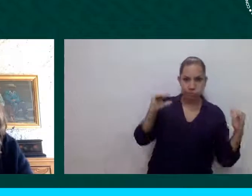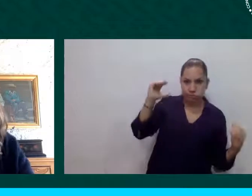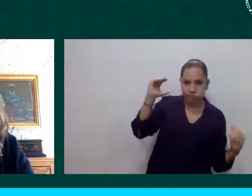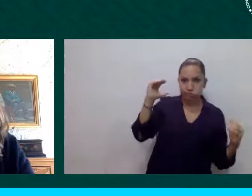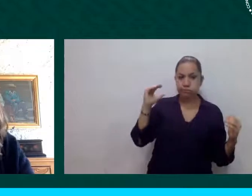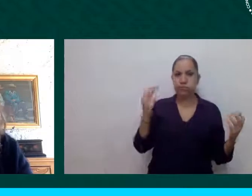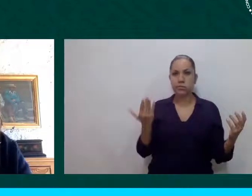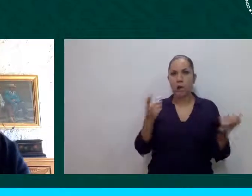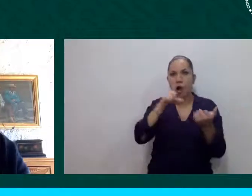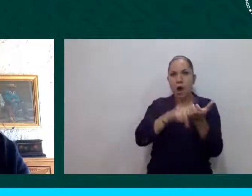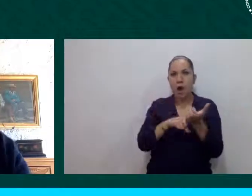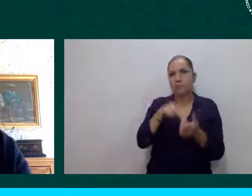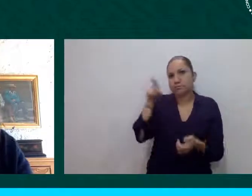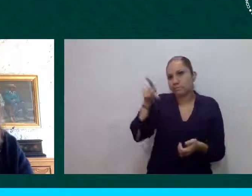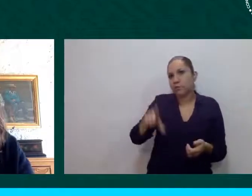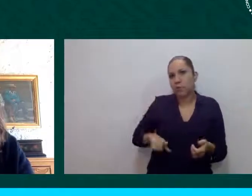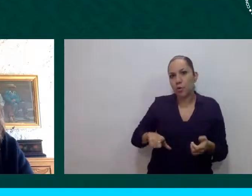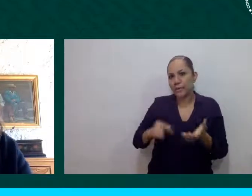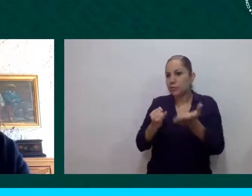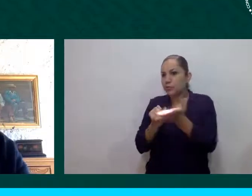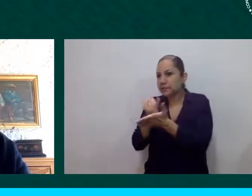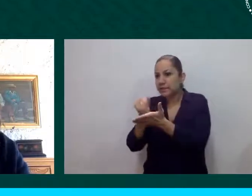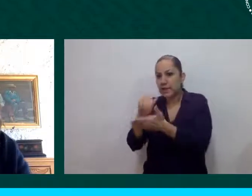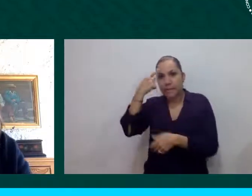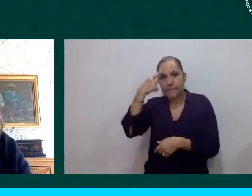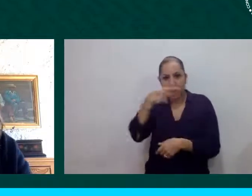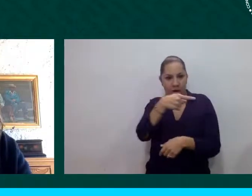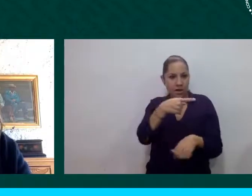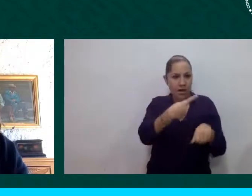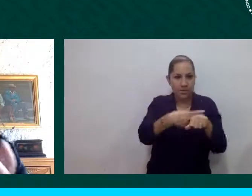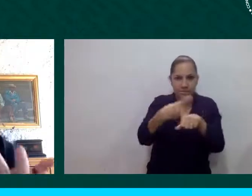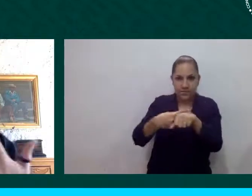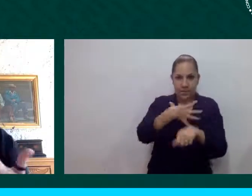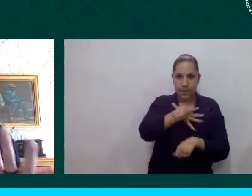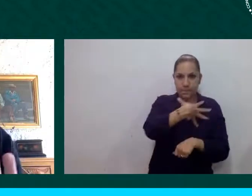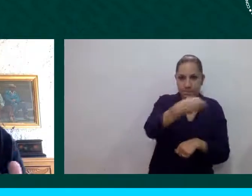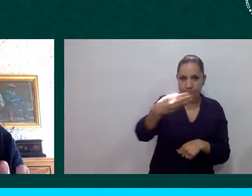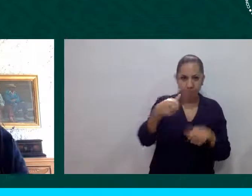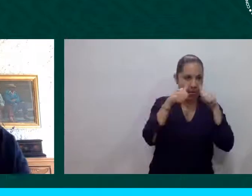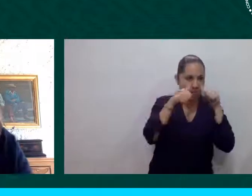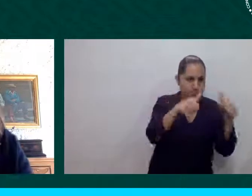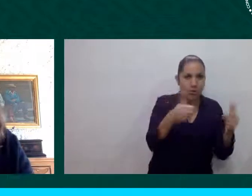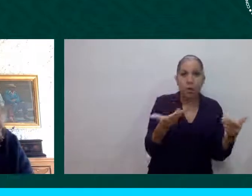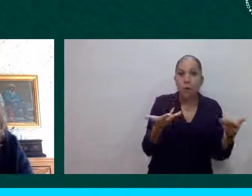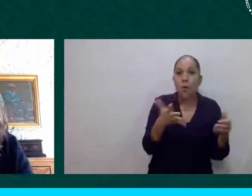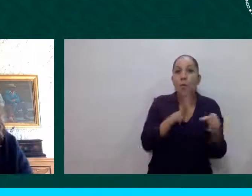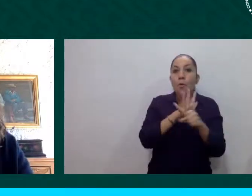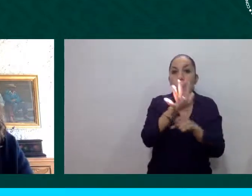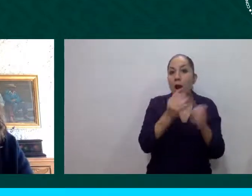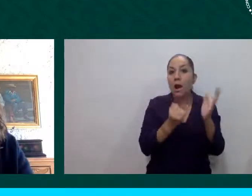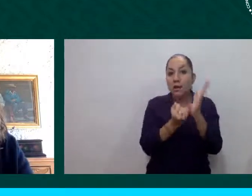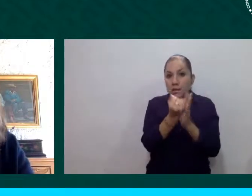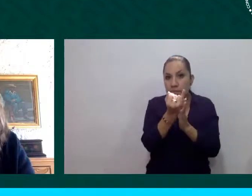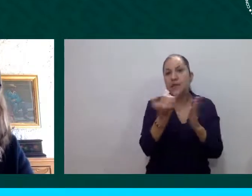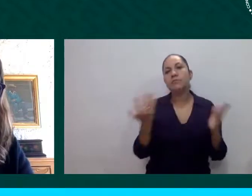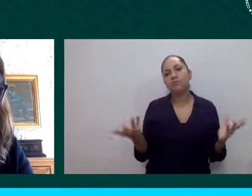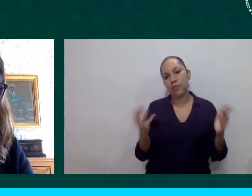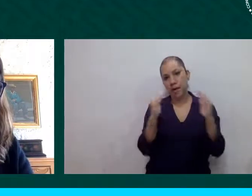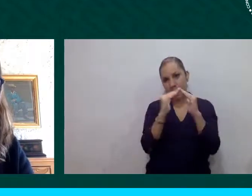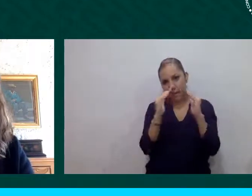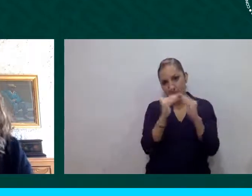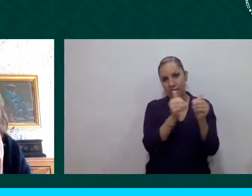México y muchas otras ha sido el quedarnos en casa, el realizar en este caso, por ejemplo, teletrabajo,